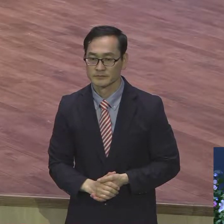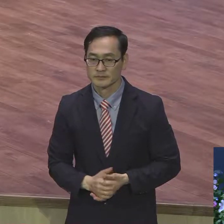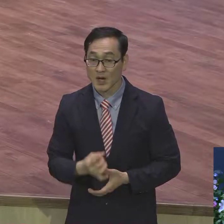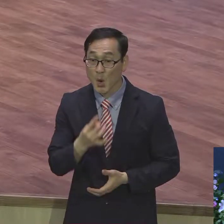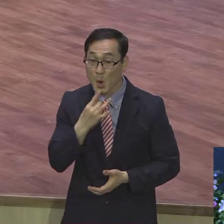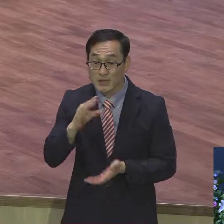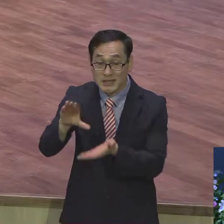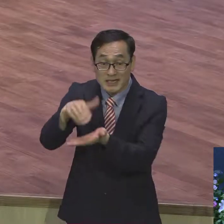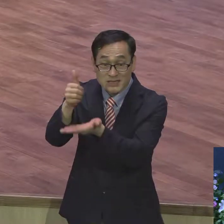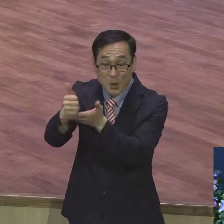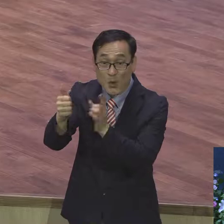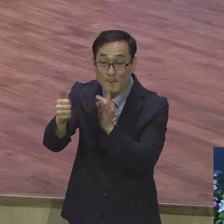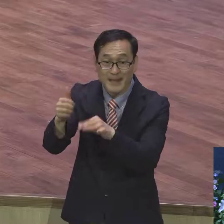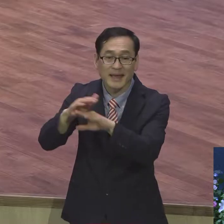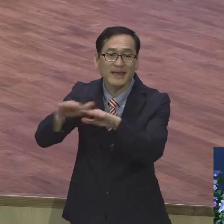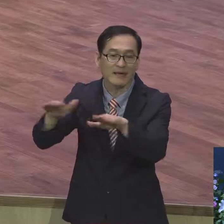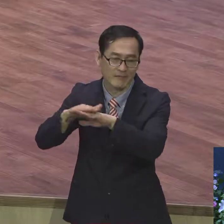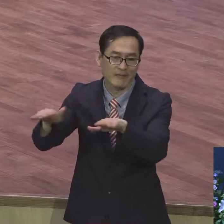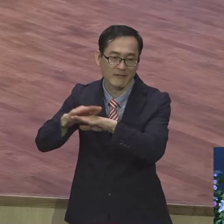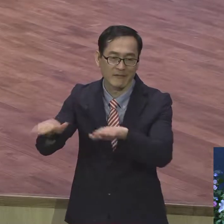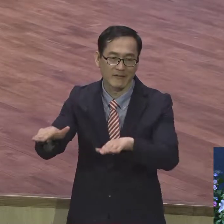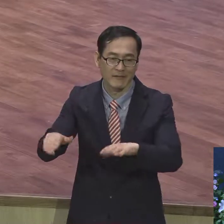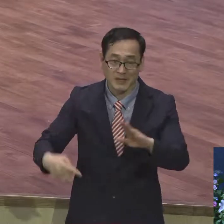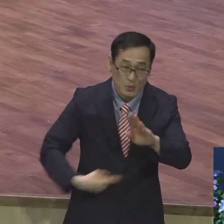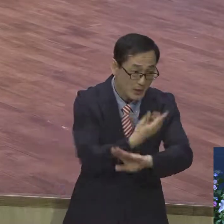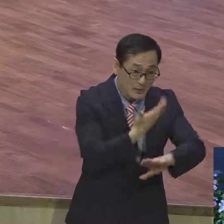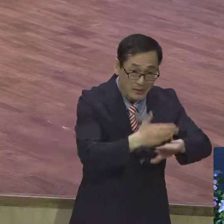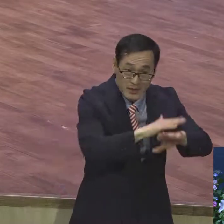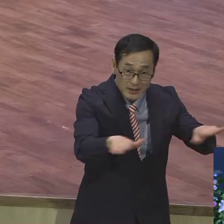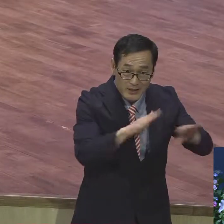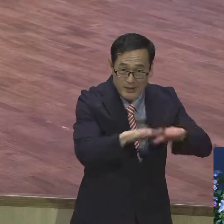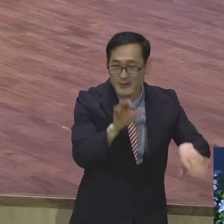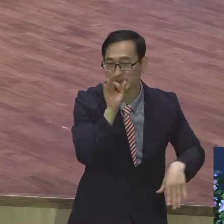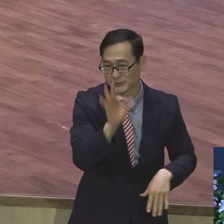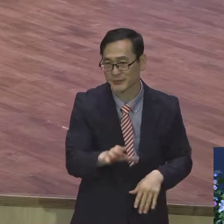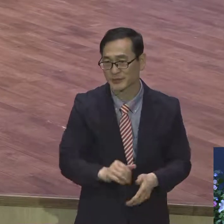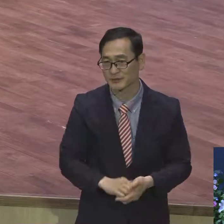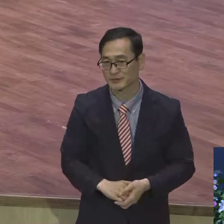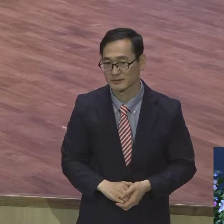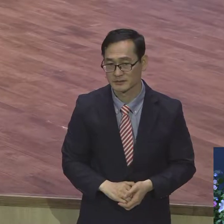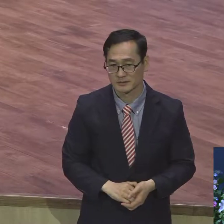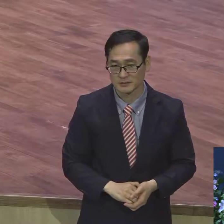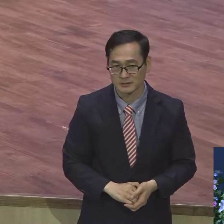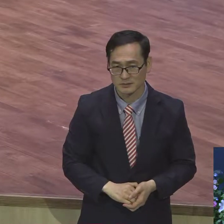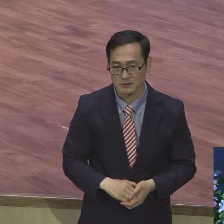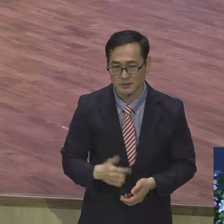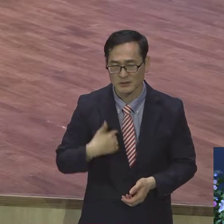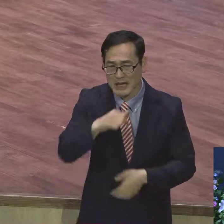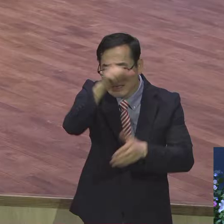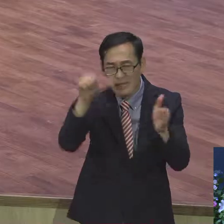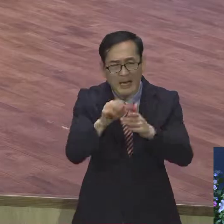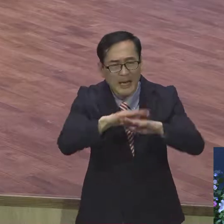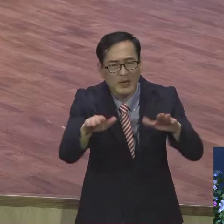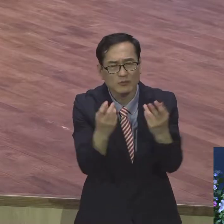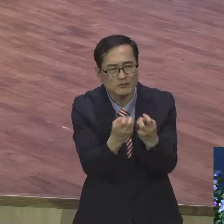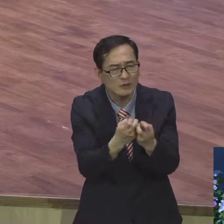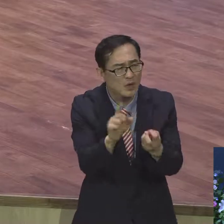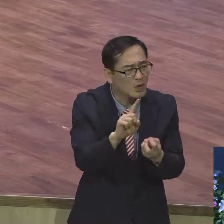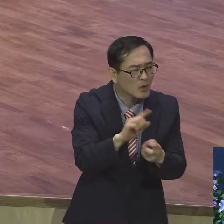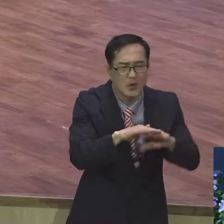답이 아니에요. 이걸 모르고 사는 사람들 앞에 복음을 말해야 돼요. 예원계전의 성도들 이번 한 주간 의의